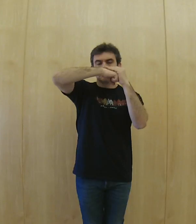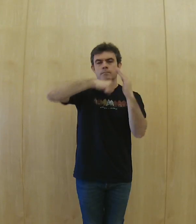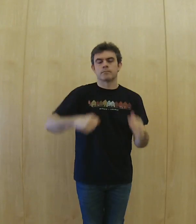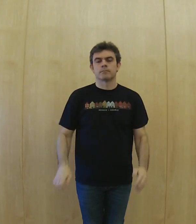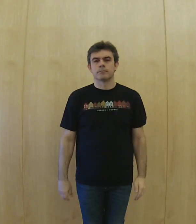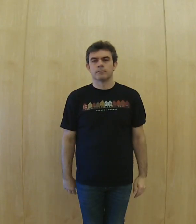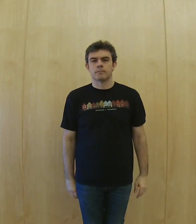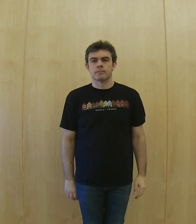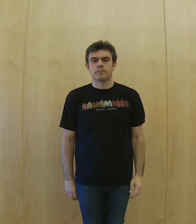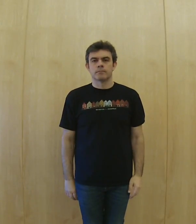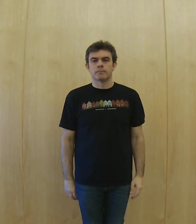anáfora,